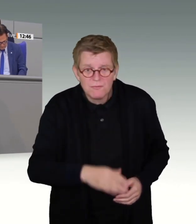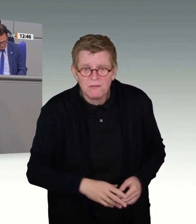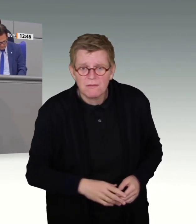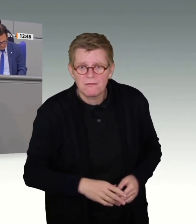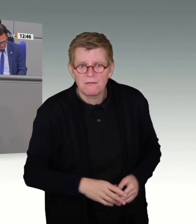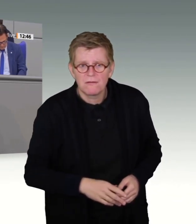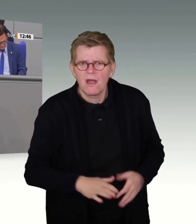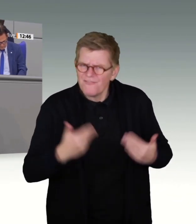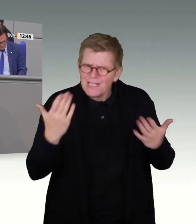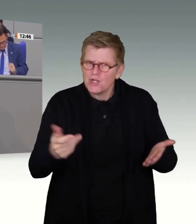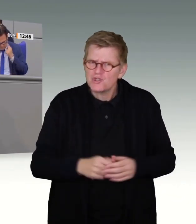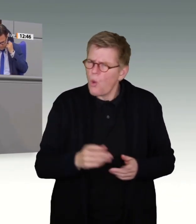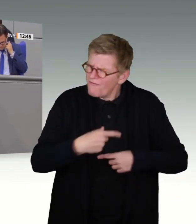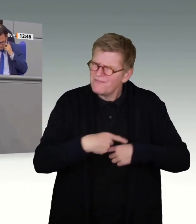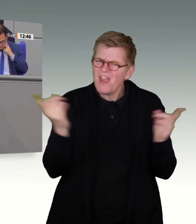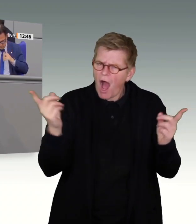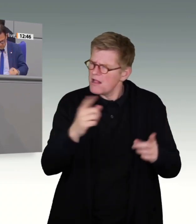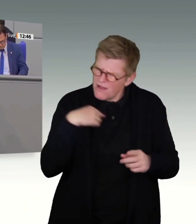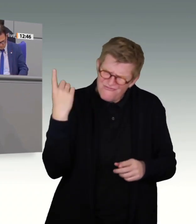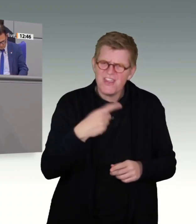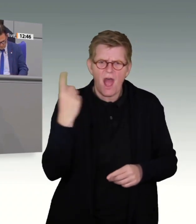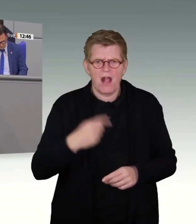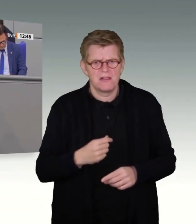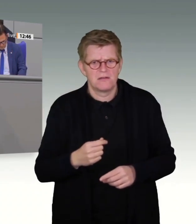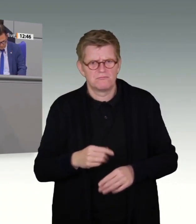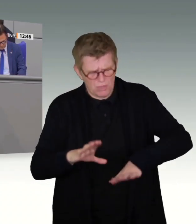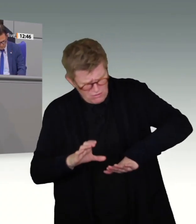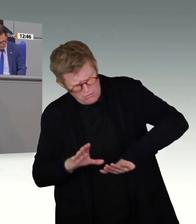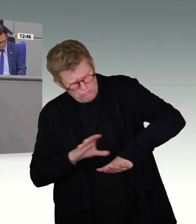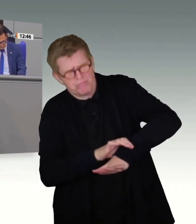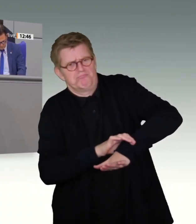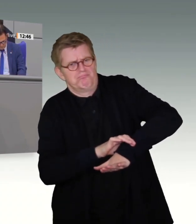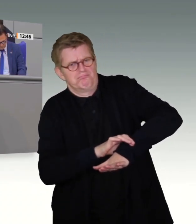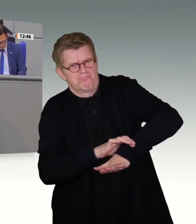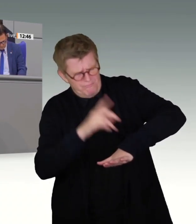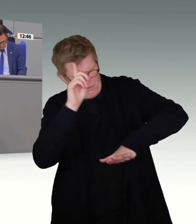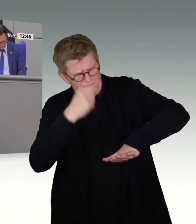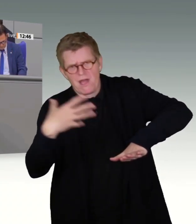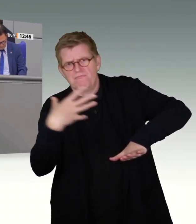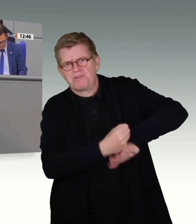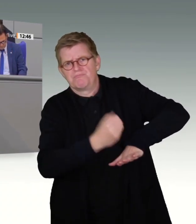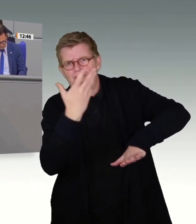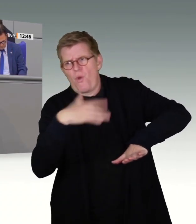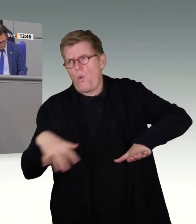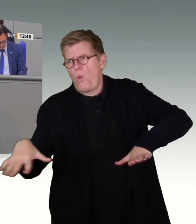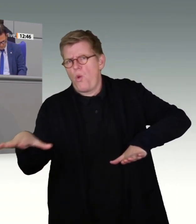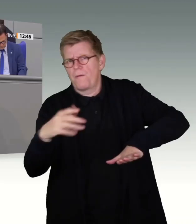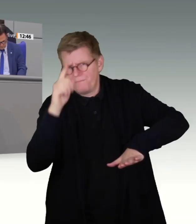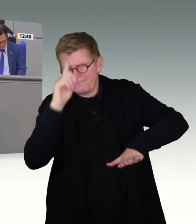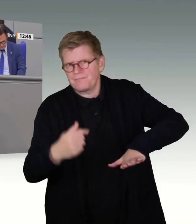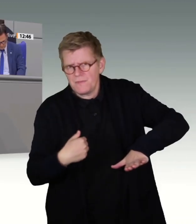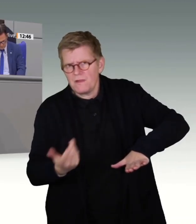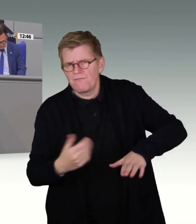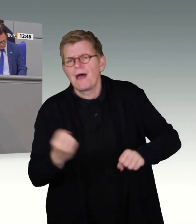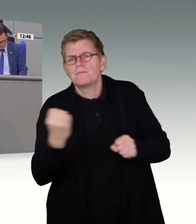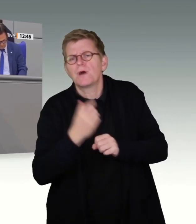viele Straftaten könnten auf diese Weise aufgeklärt oder von vornherein verhindert werden? Wollen Sie sich mitschuldig an diesen Taten